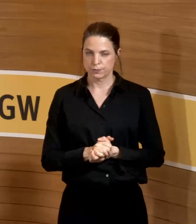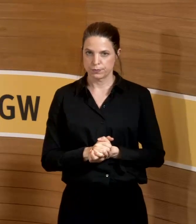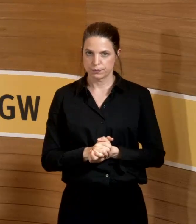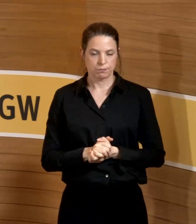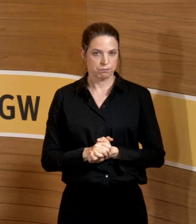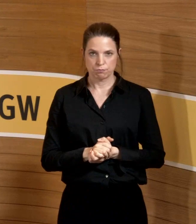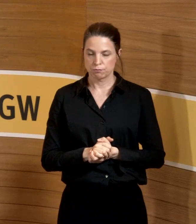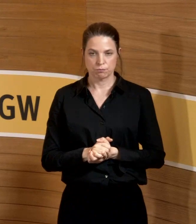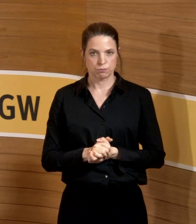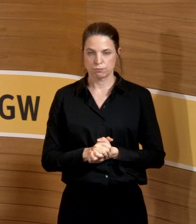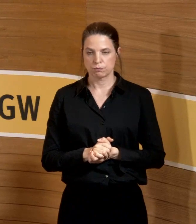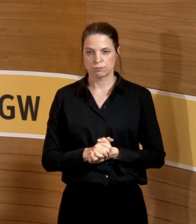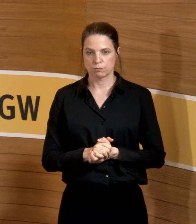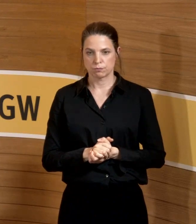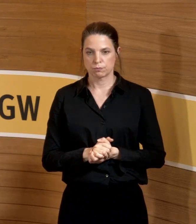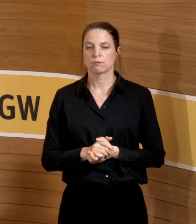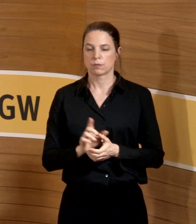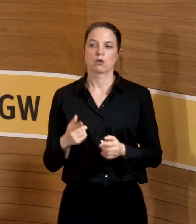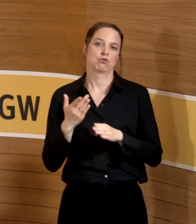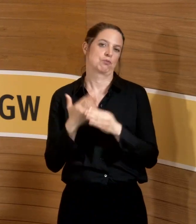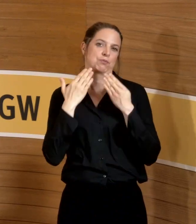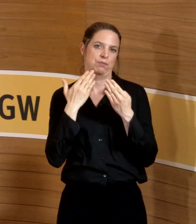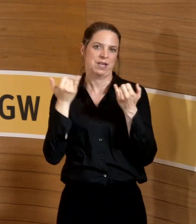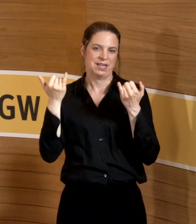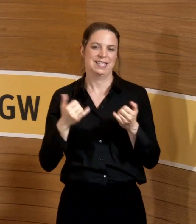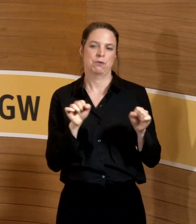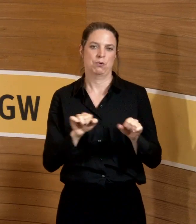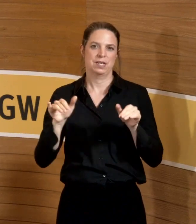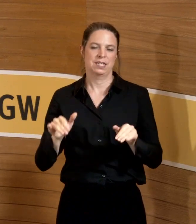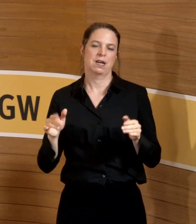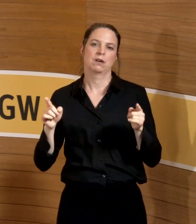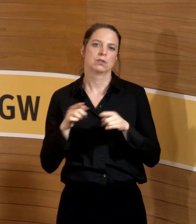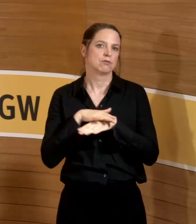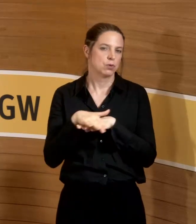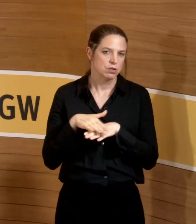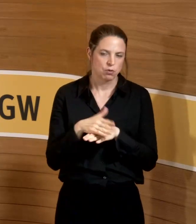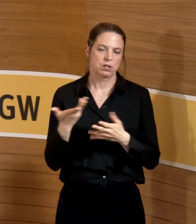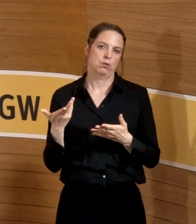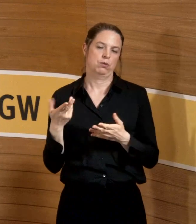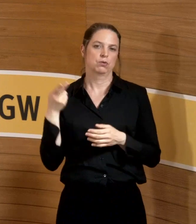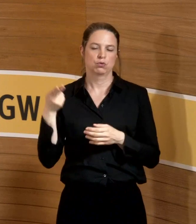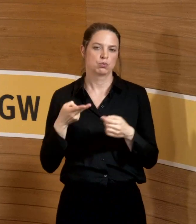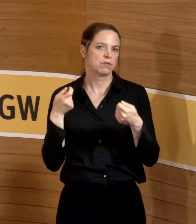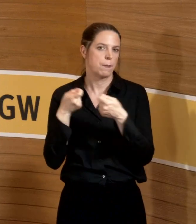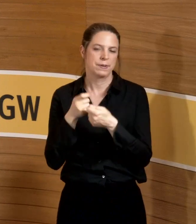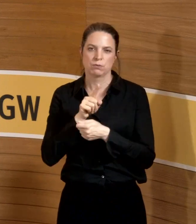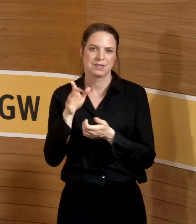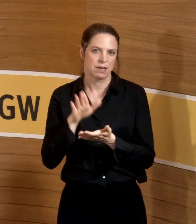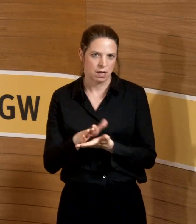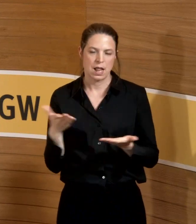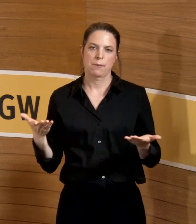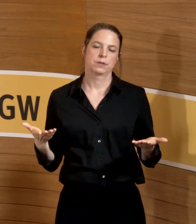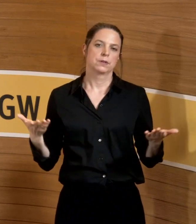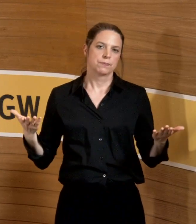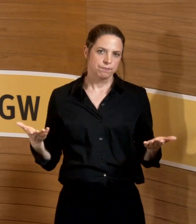Das ist nicht der Fall. Dann bedanke ich mich nochmal, dass ich die Möglichkeit hatte, mich zu entschuldigen, dass es mit der Zugverbindung nicht geklappt hat